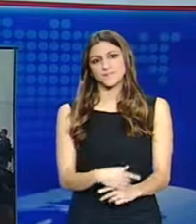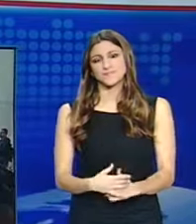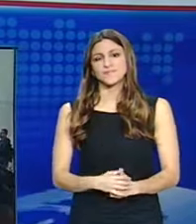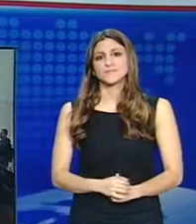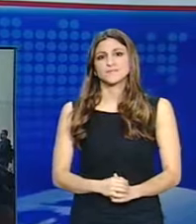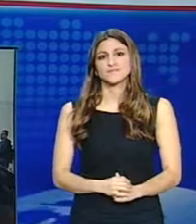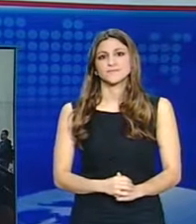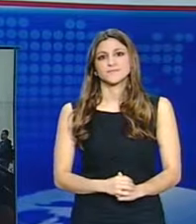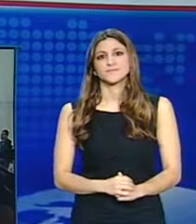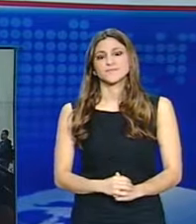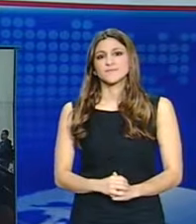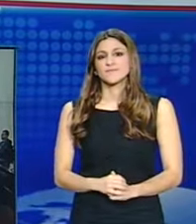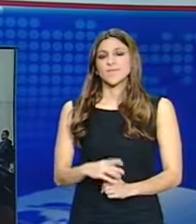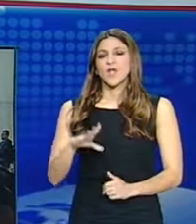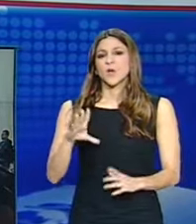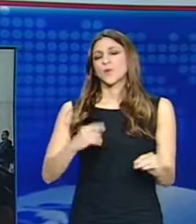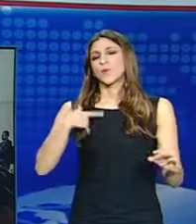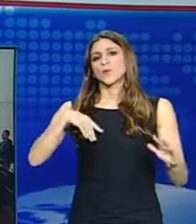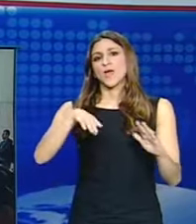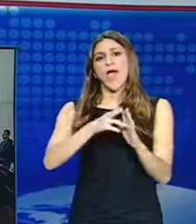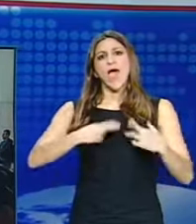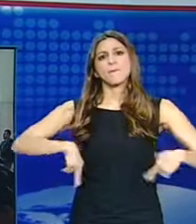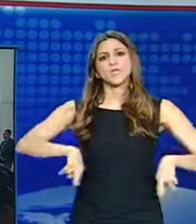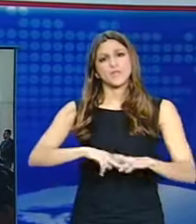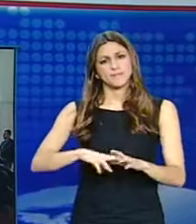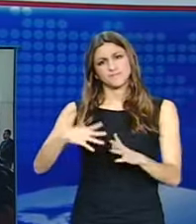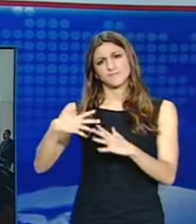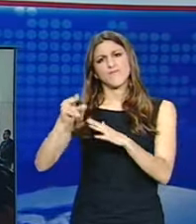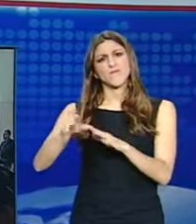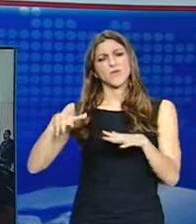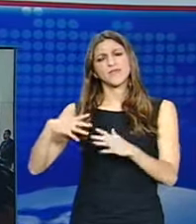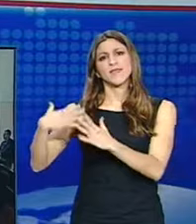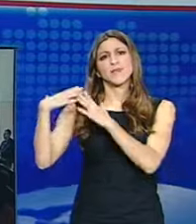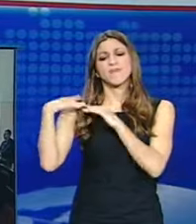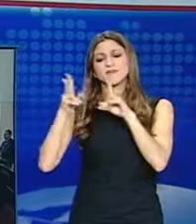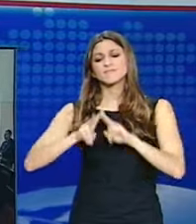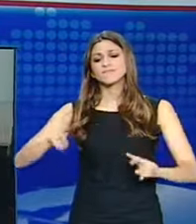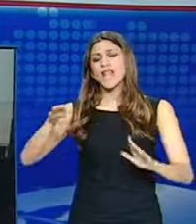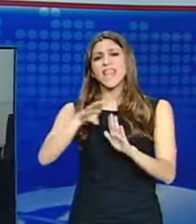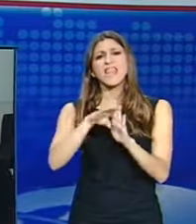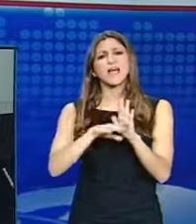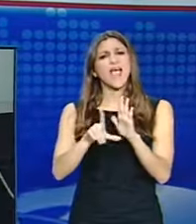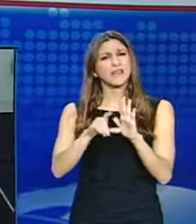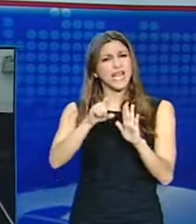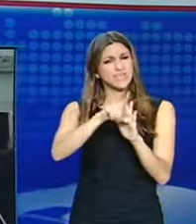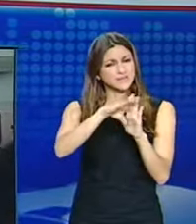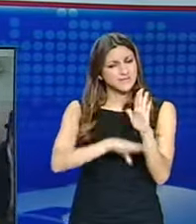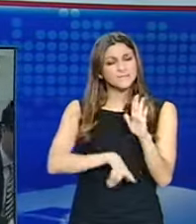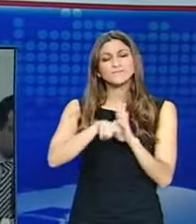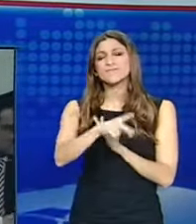Καταγγελία των Μελών της Προανακριτικής Επιτροπής που ερευνά την υπόθεση της λίστας Λαγκάρτ, Θοδωρή Βρίτσα και Σταύρου Κοντονή από το ΣΥΡΙΖΑ ότι από χθες